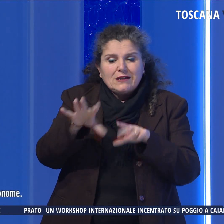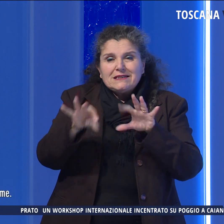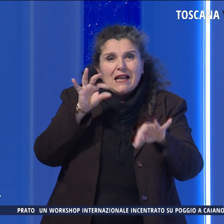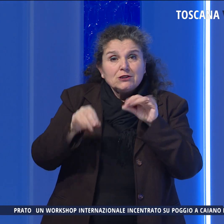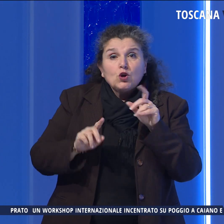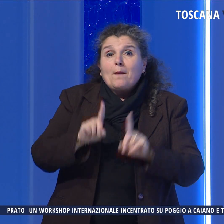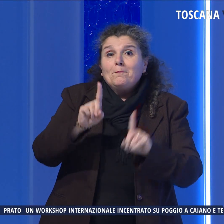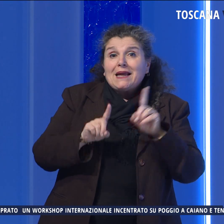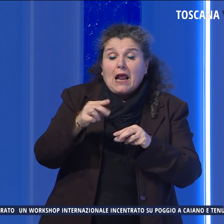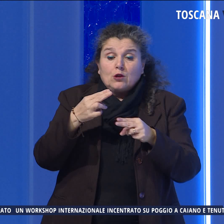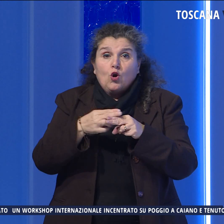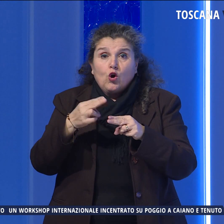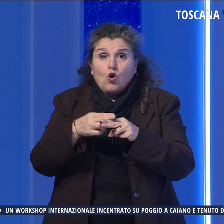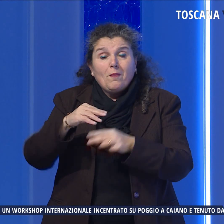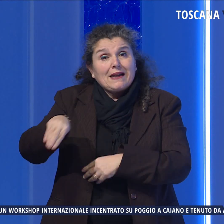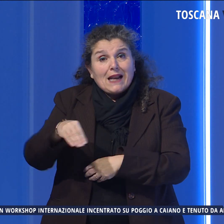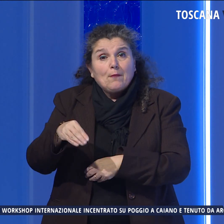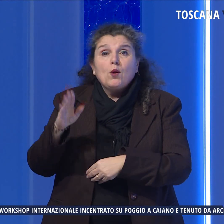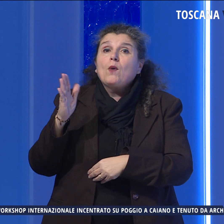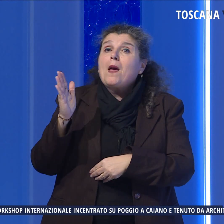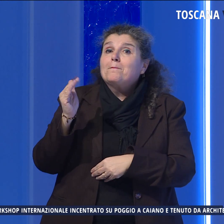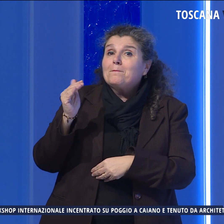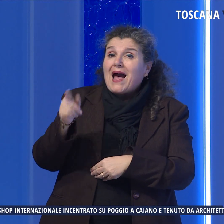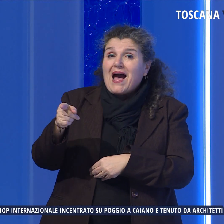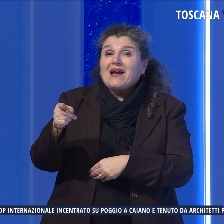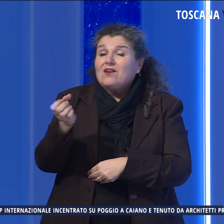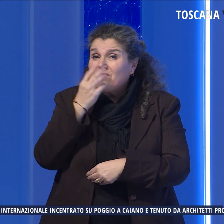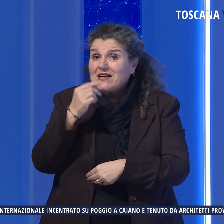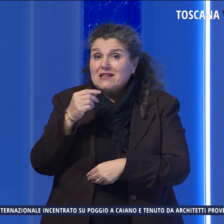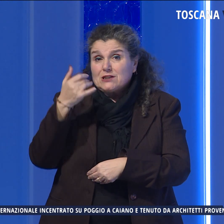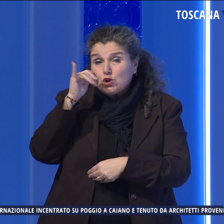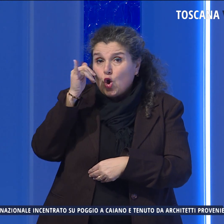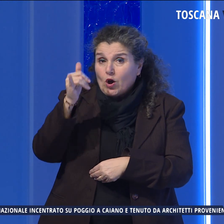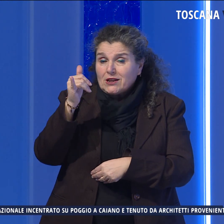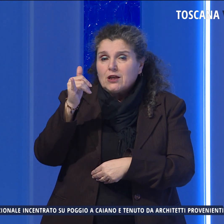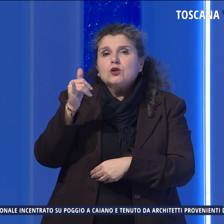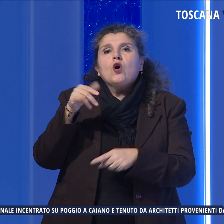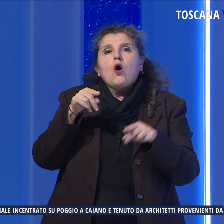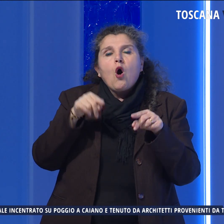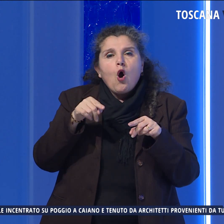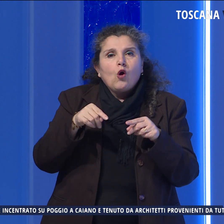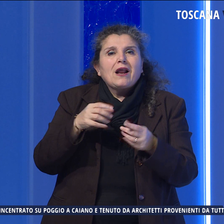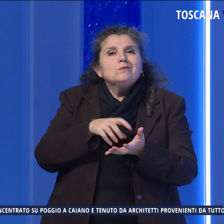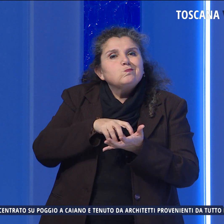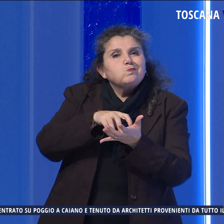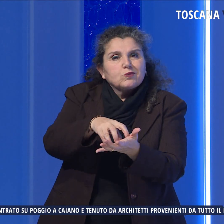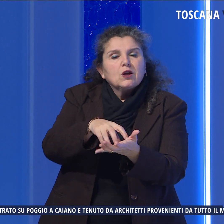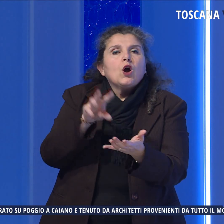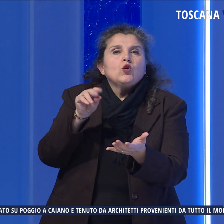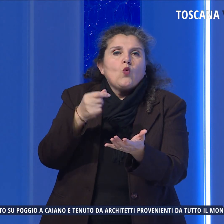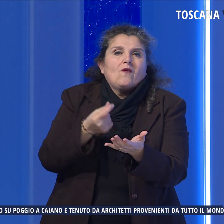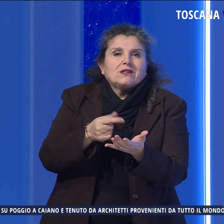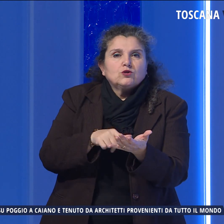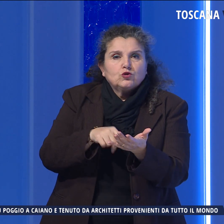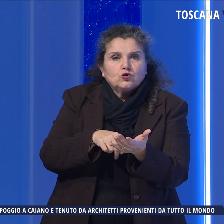Milano, Roma e Napoli e poi di Bari, Firenze e Torino, vengono così stanziate nuove risorse